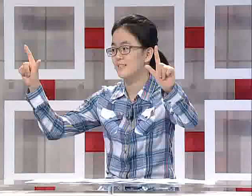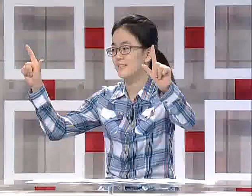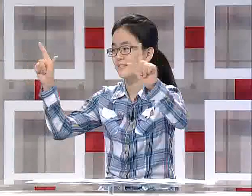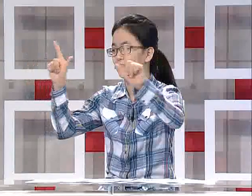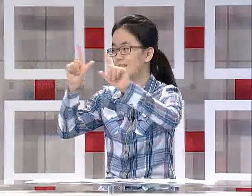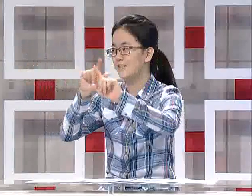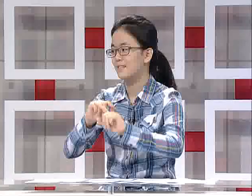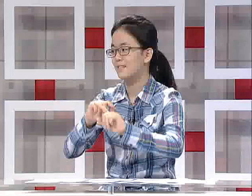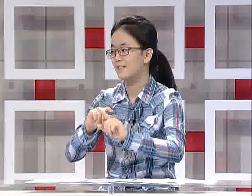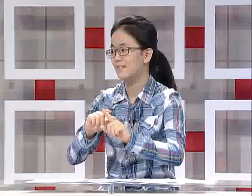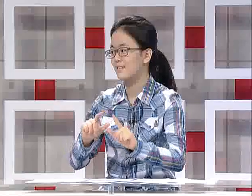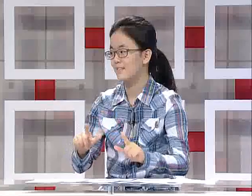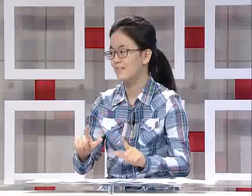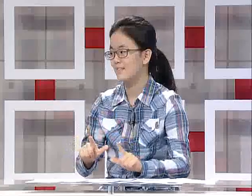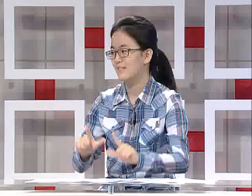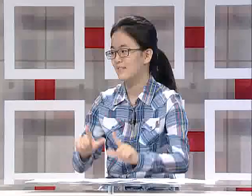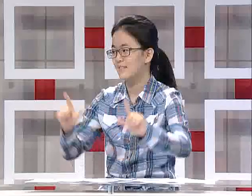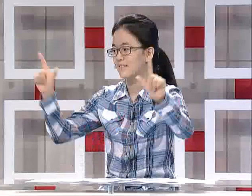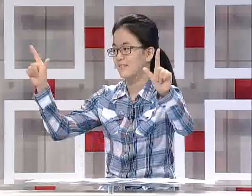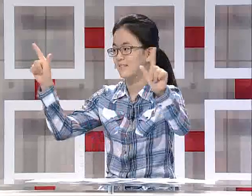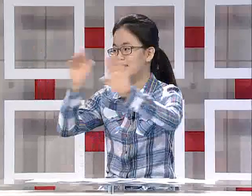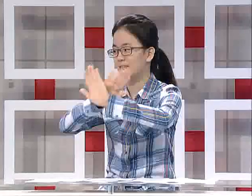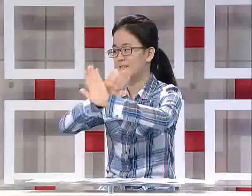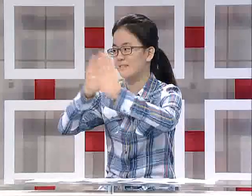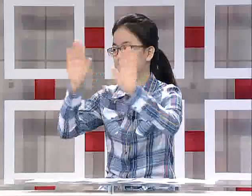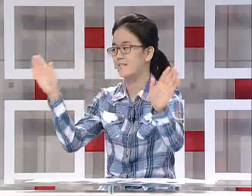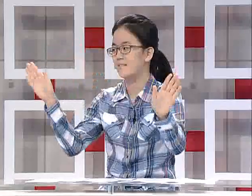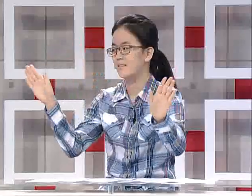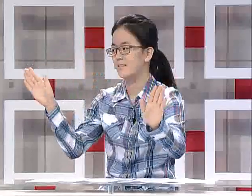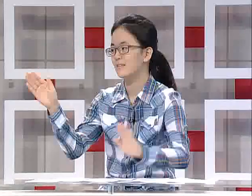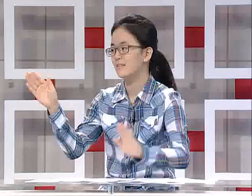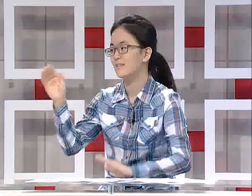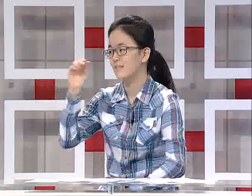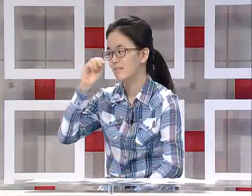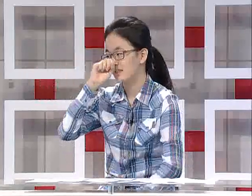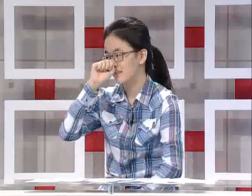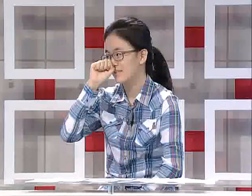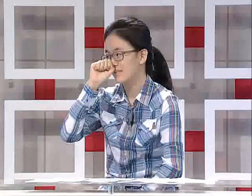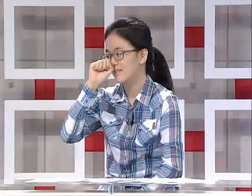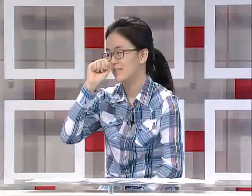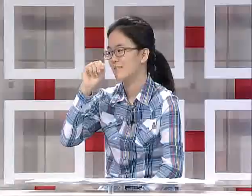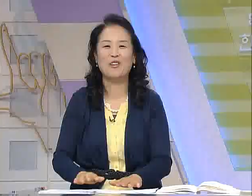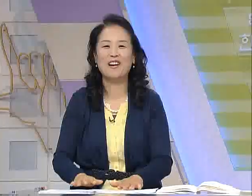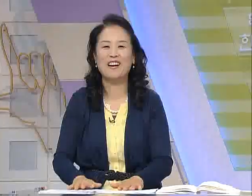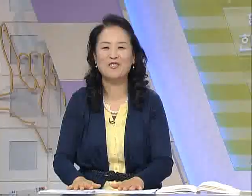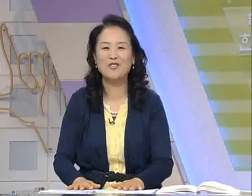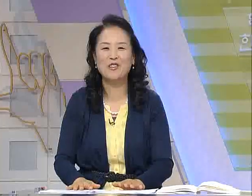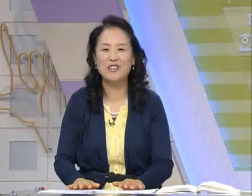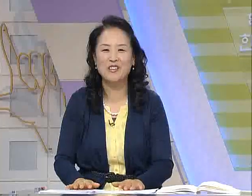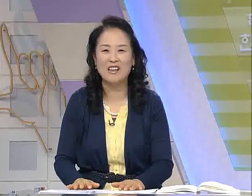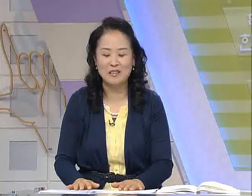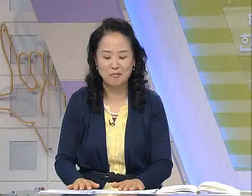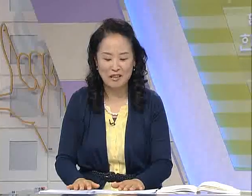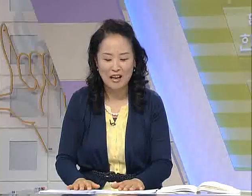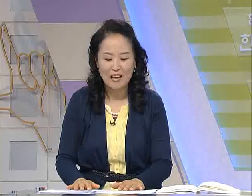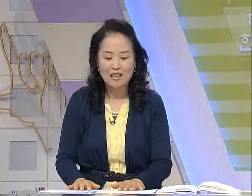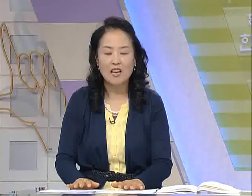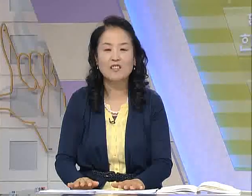지금 손을 엮어서 하니까 이상하죠? 날씨가 좋습니다. 네, 이제 정확한 수행이 되는 것 같습니다. 자,